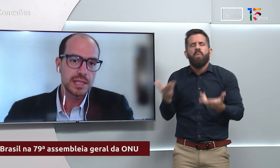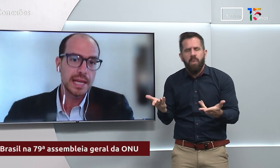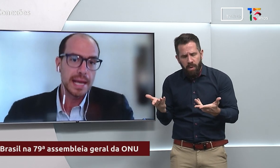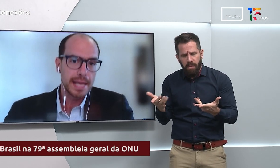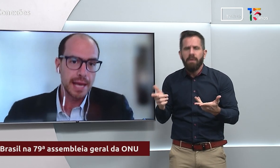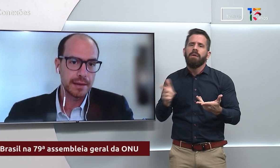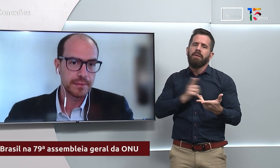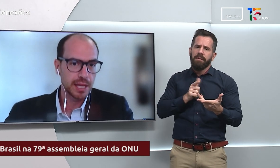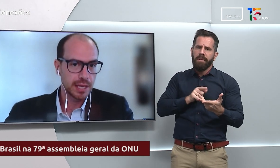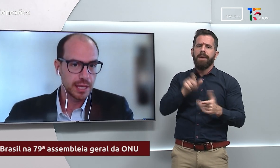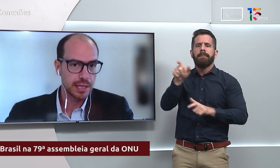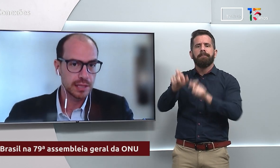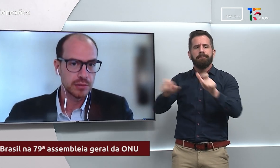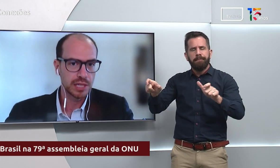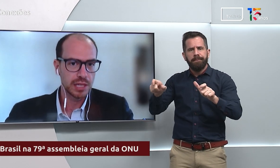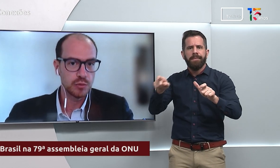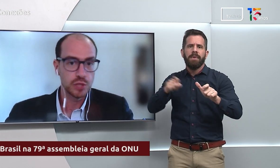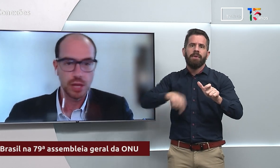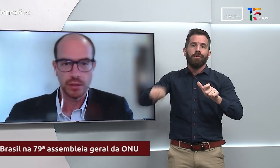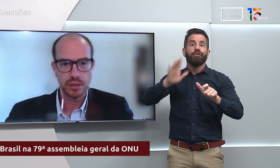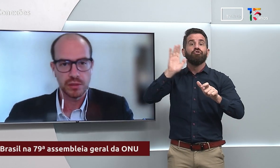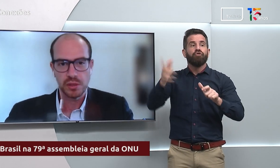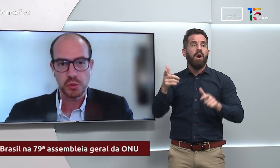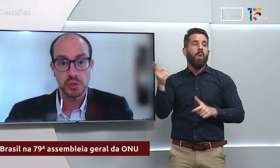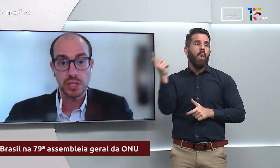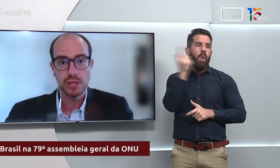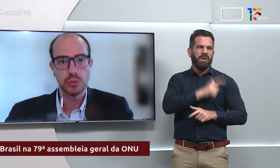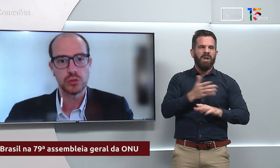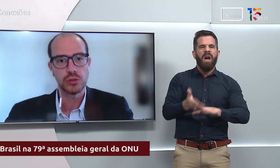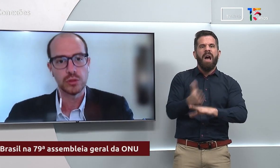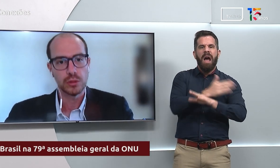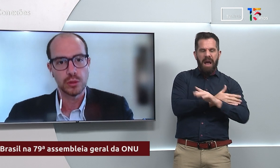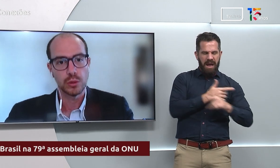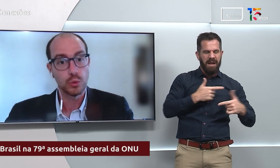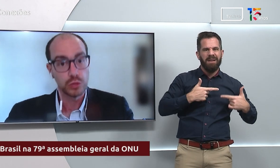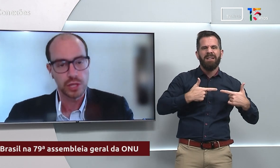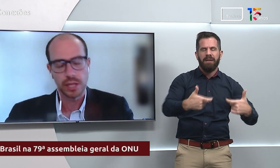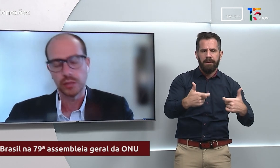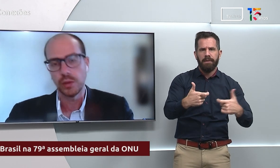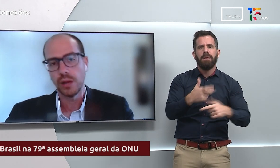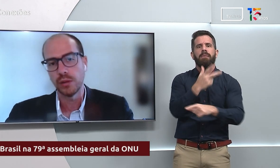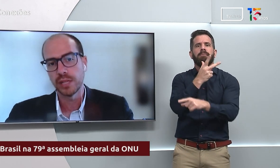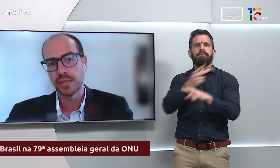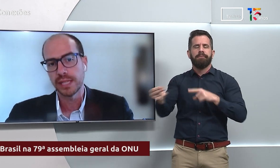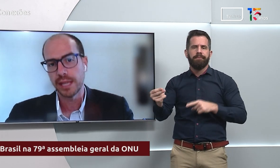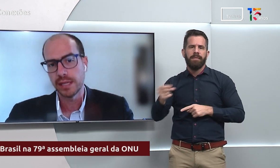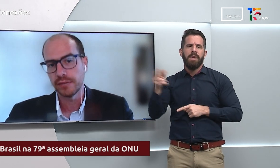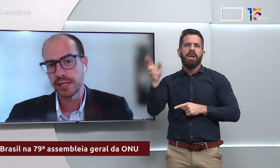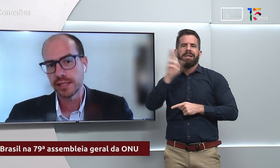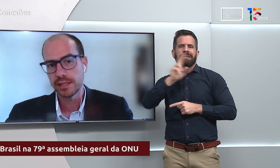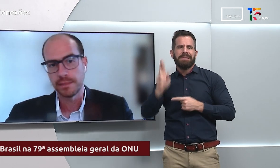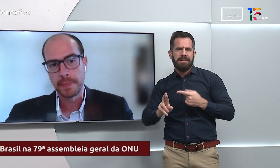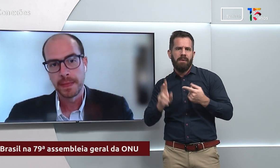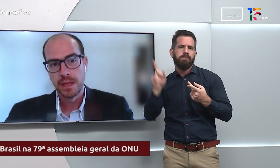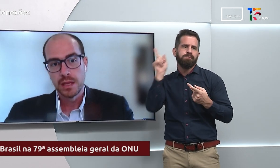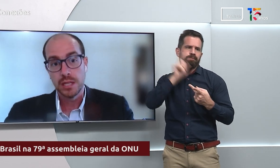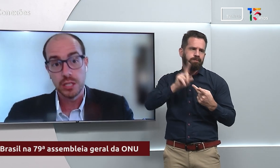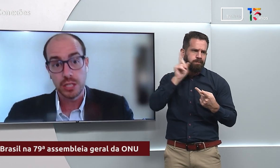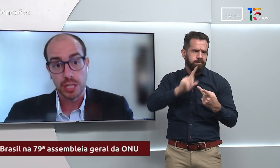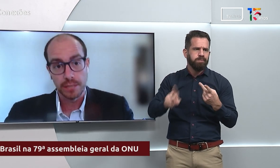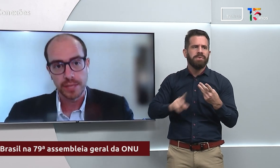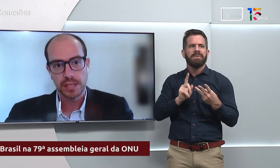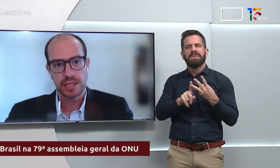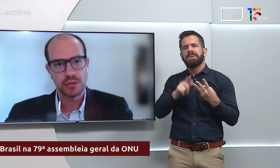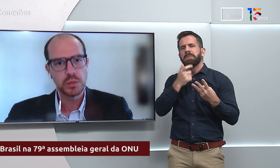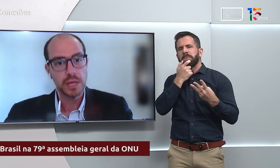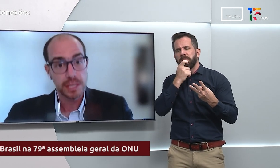os países que ganharam a Segunda Guerra Mundial, então Estados Unidos, Rússia atual, Grã-Bretanha, França e